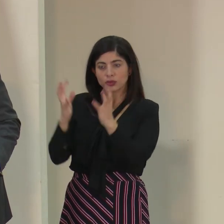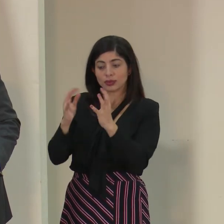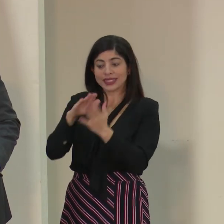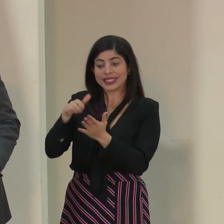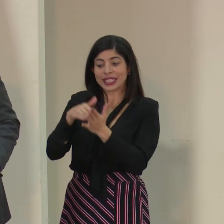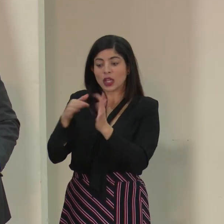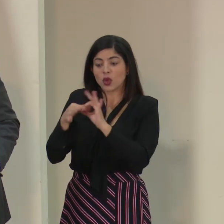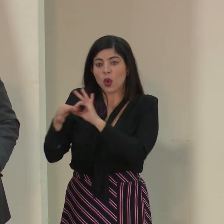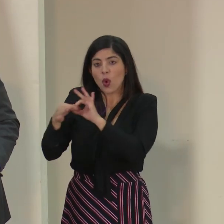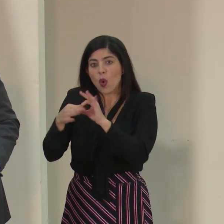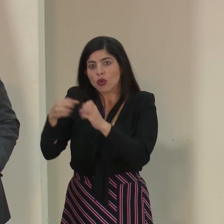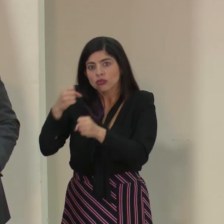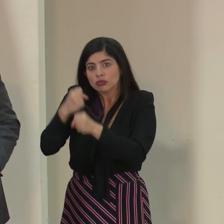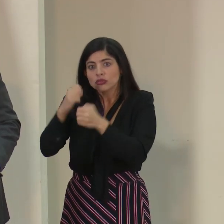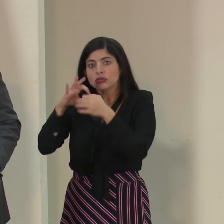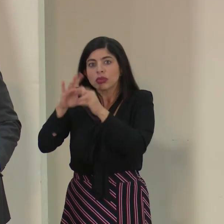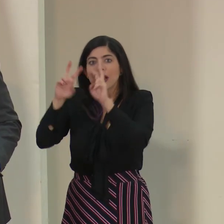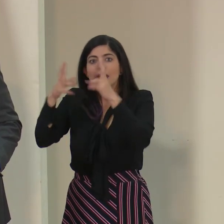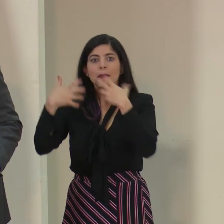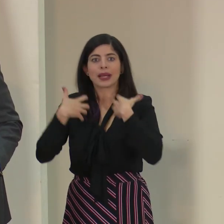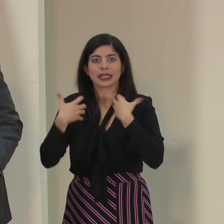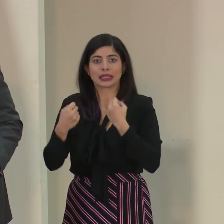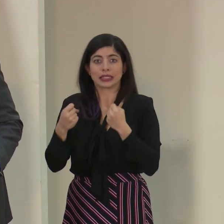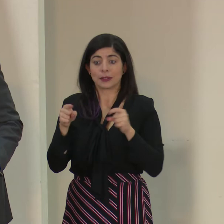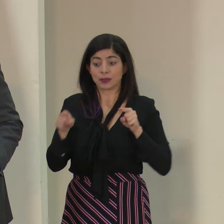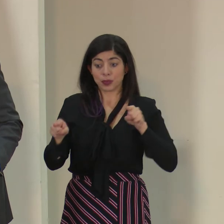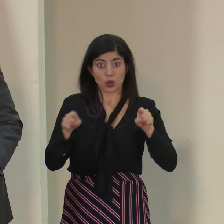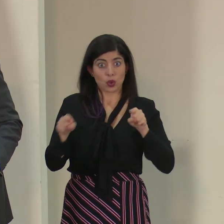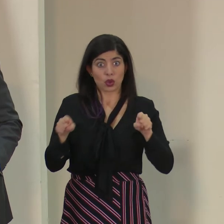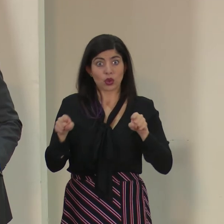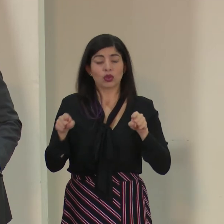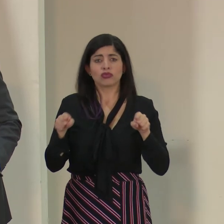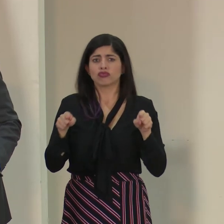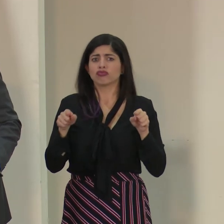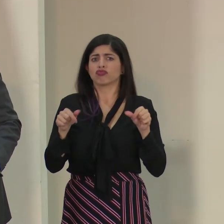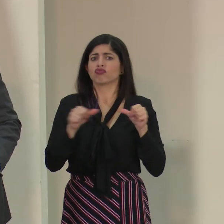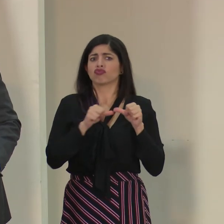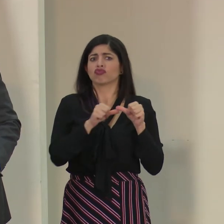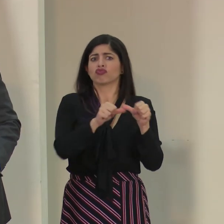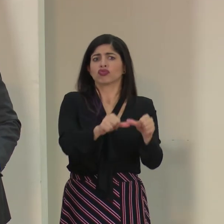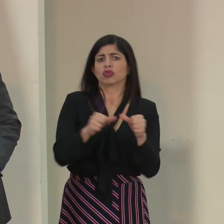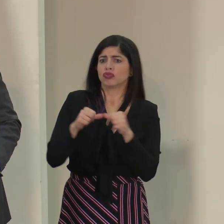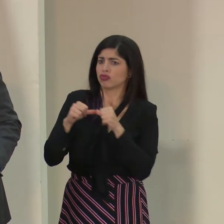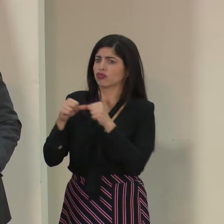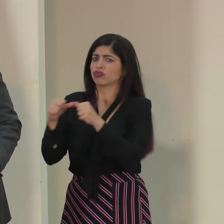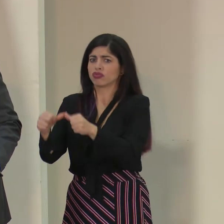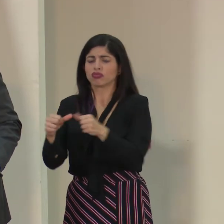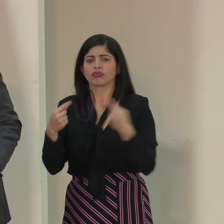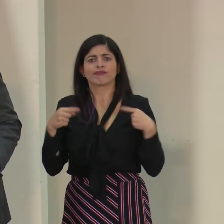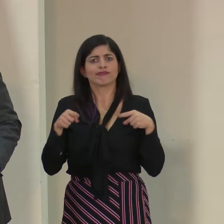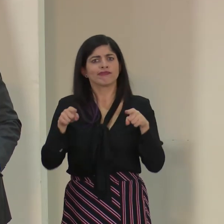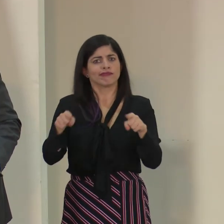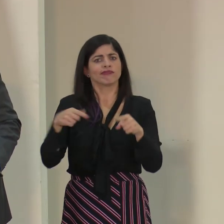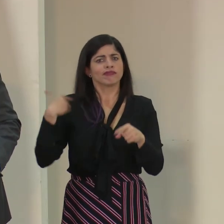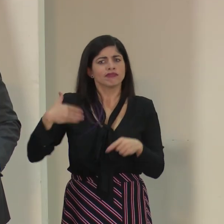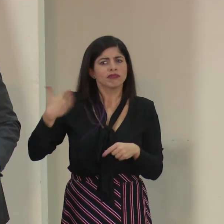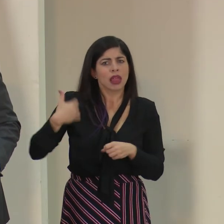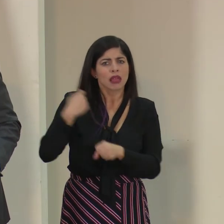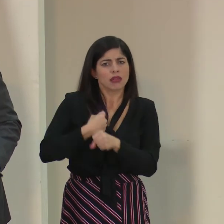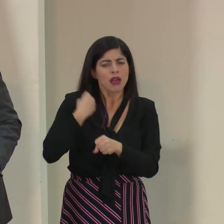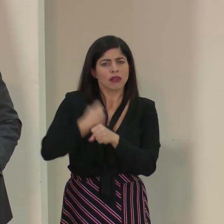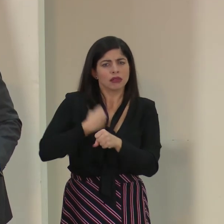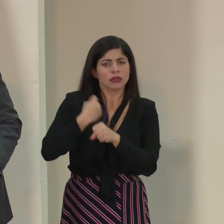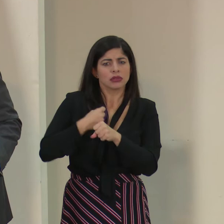de Coordinación de Operaciones del sector salud. Son dos instancias que se mantienen permanentemente en sesiones de trabajo, en